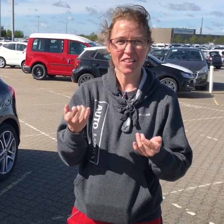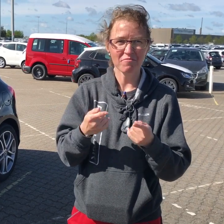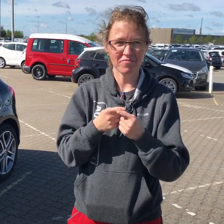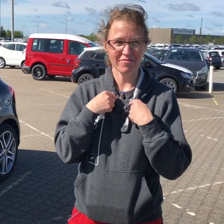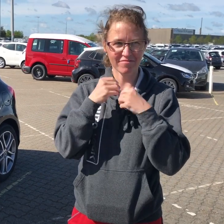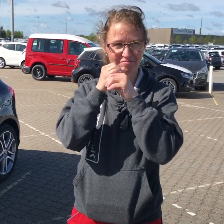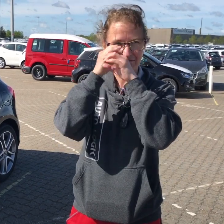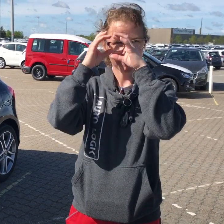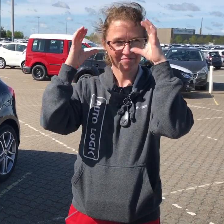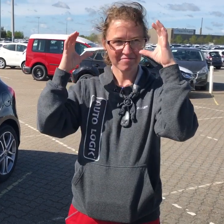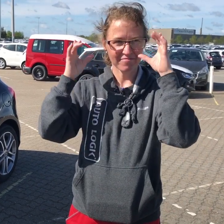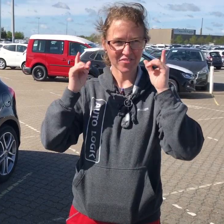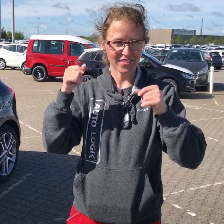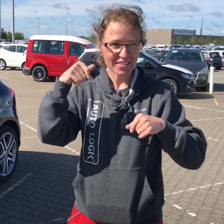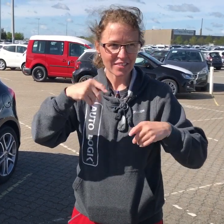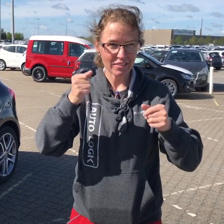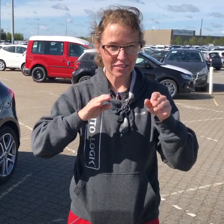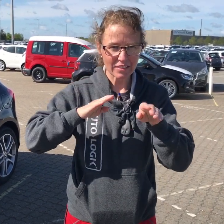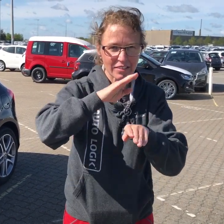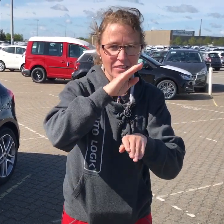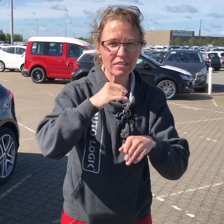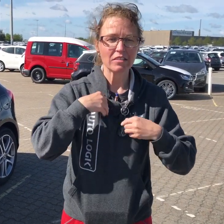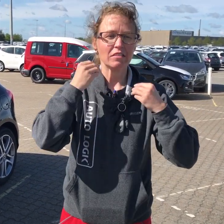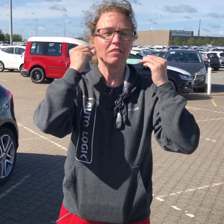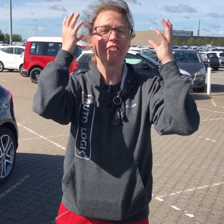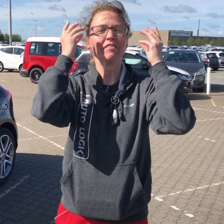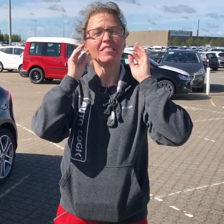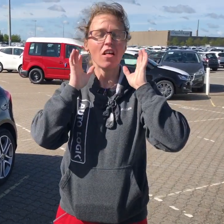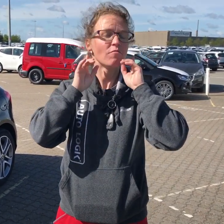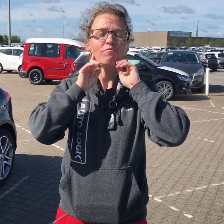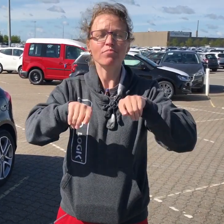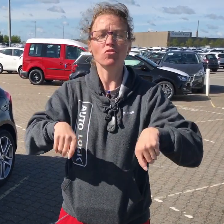Jeg tænkte godt nok, at jeg kan vide, hvordan det går, men jeg tænkte pyt og sagde ja.